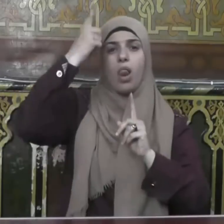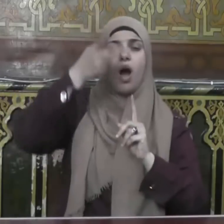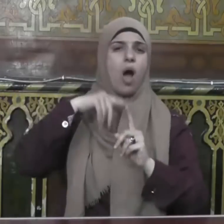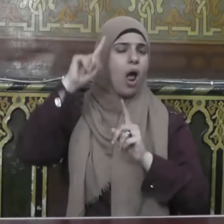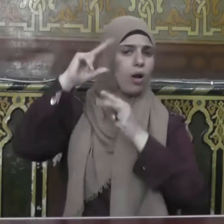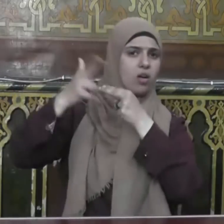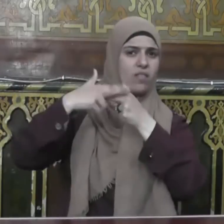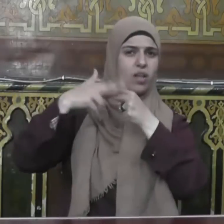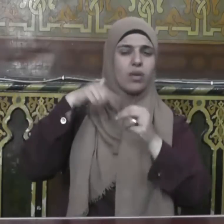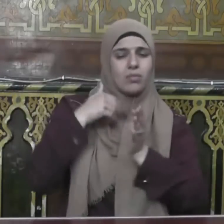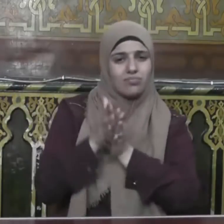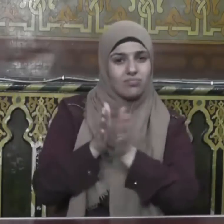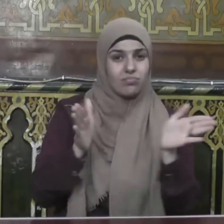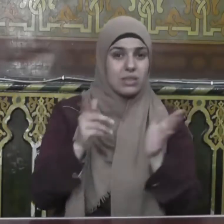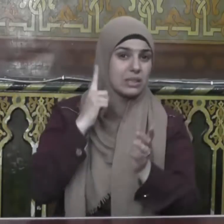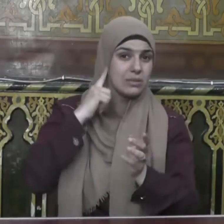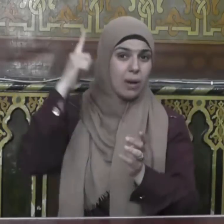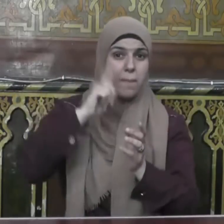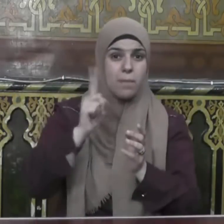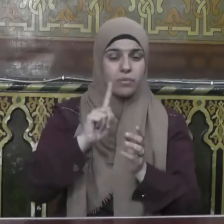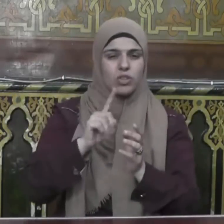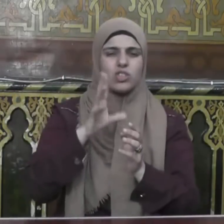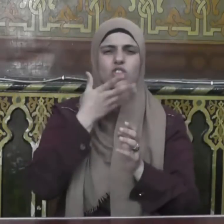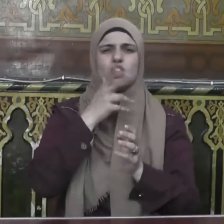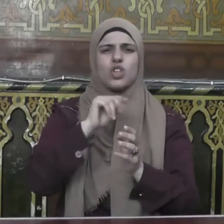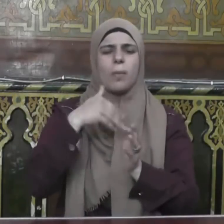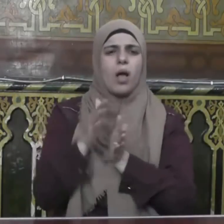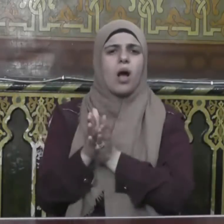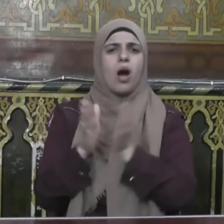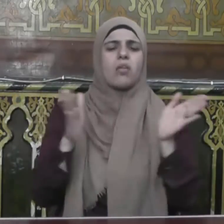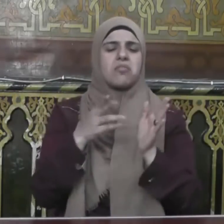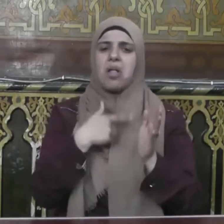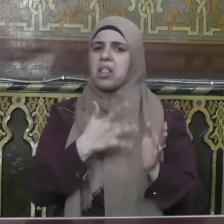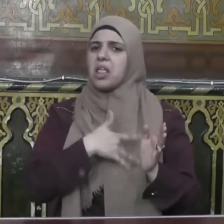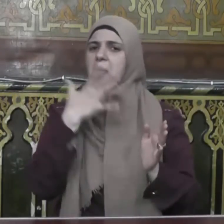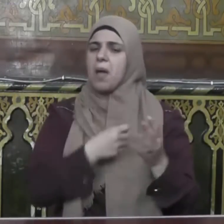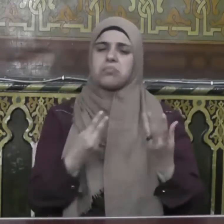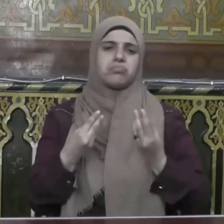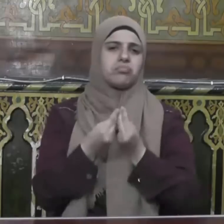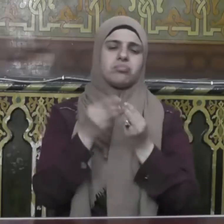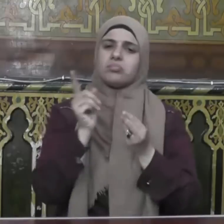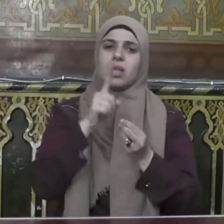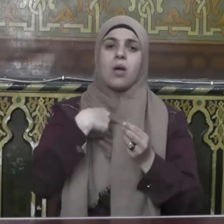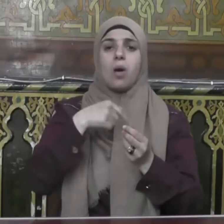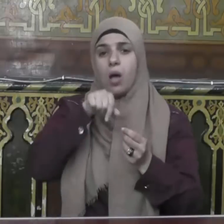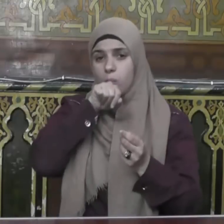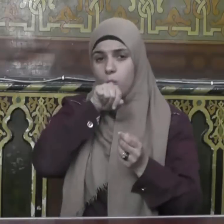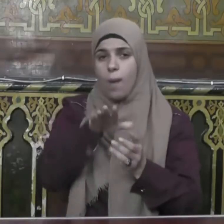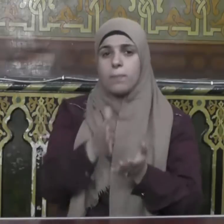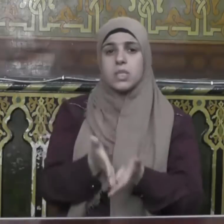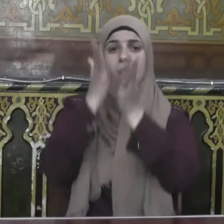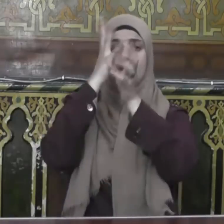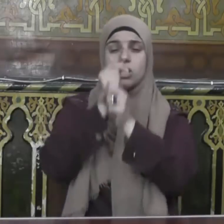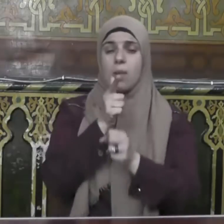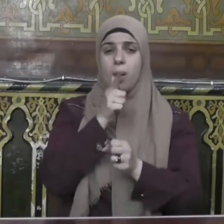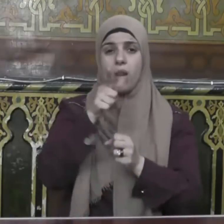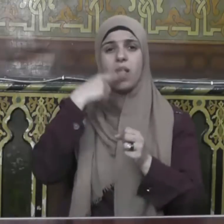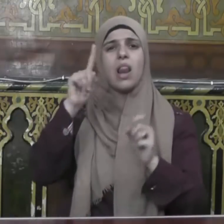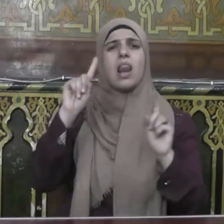فقد انحرف عن طريق الإيمان وفي ذلك يقول صلى الله عليه وسلم لا يزني الزاني